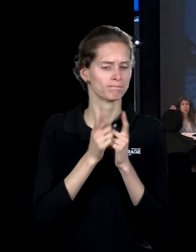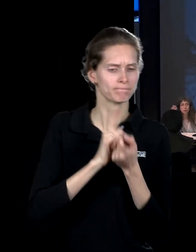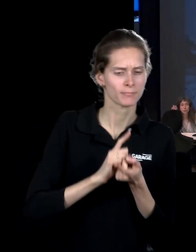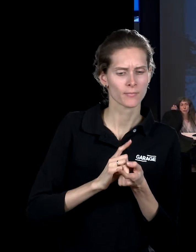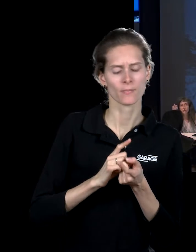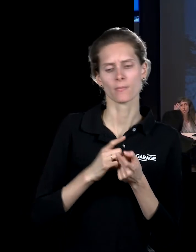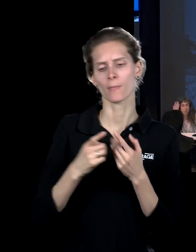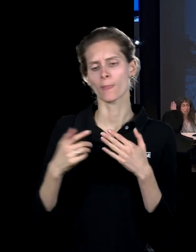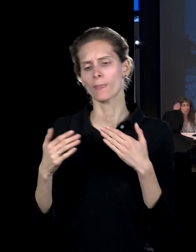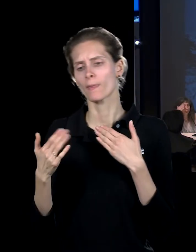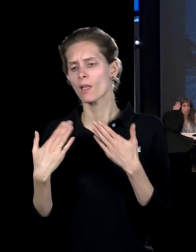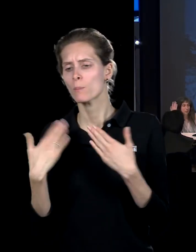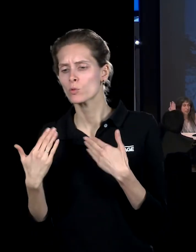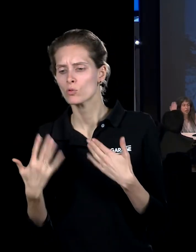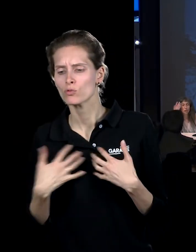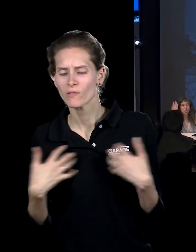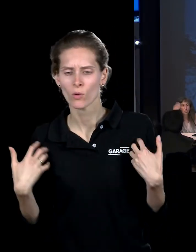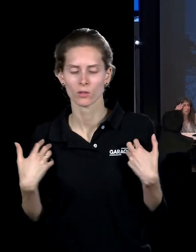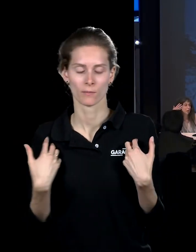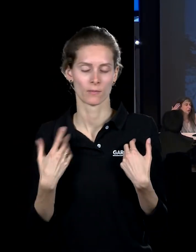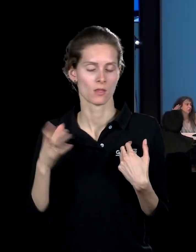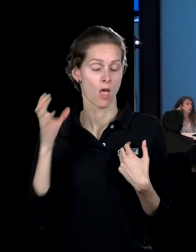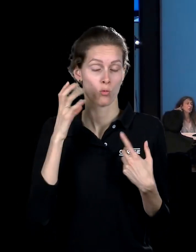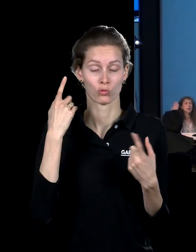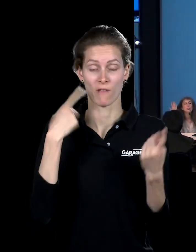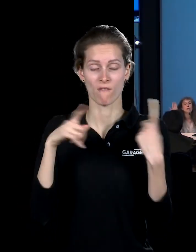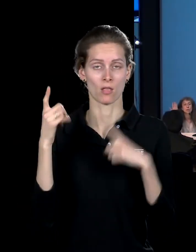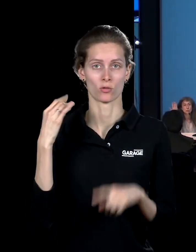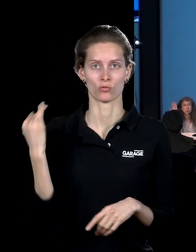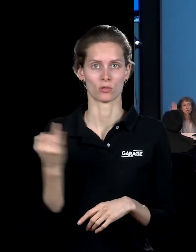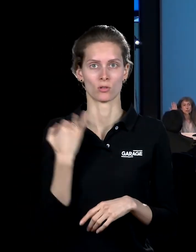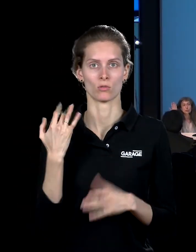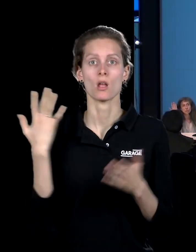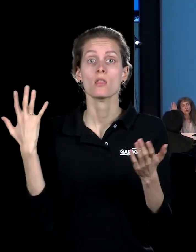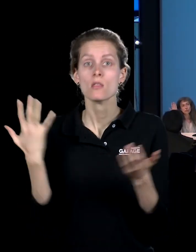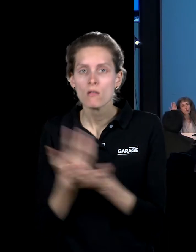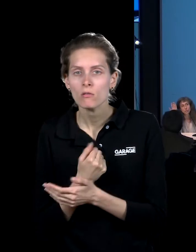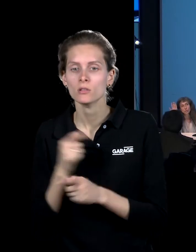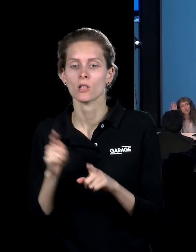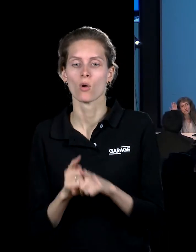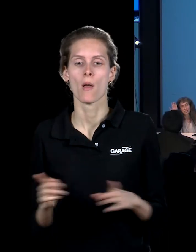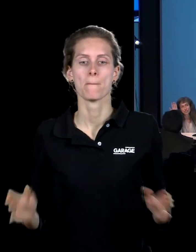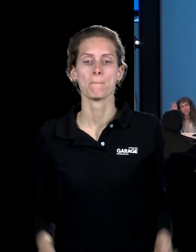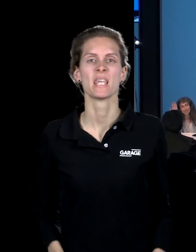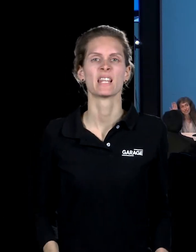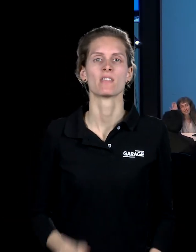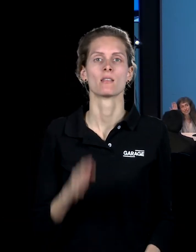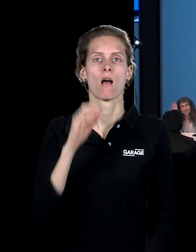коммуницируют с животными. Ну, какая-то совершенно научно-фантастическая история. Находят это существо, это пингвин-альбинос.